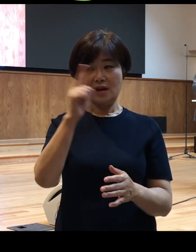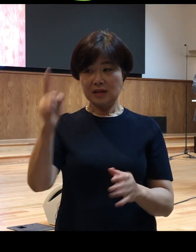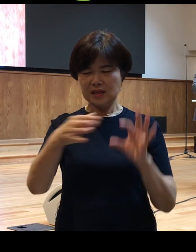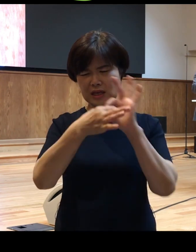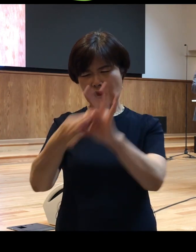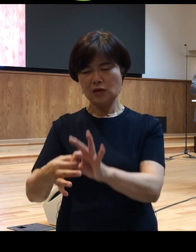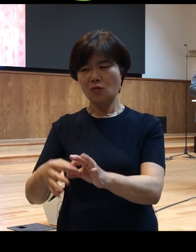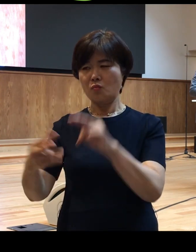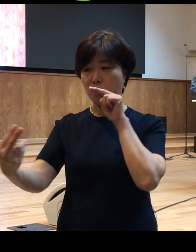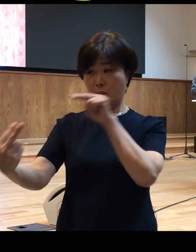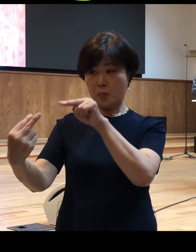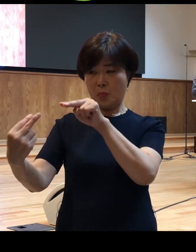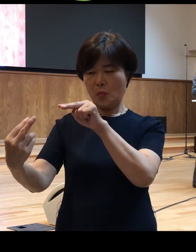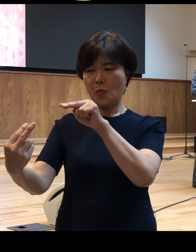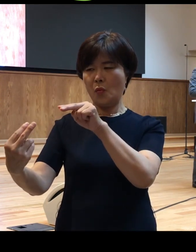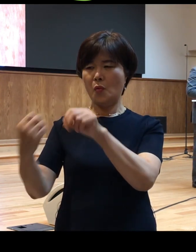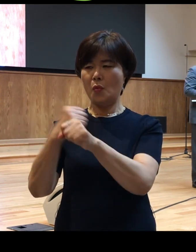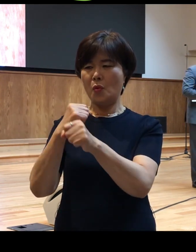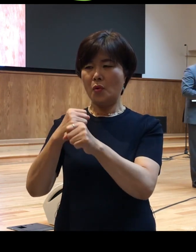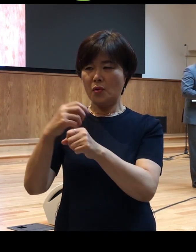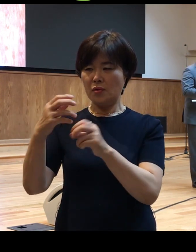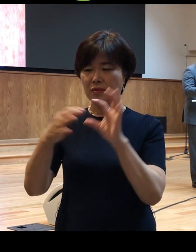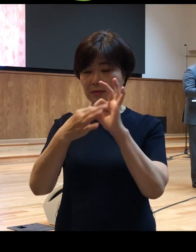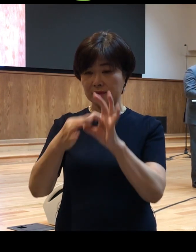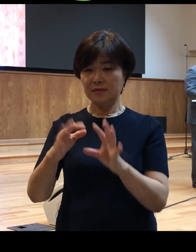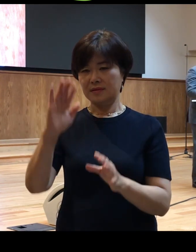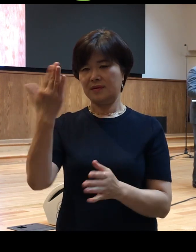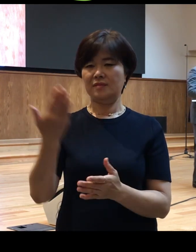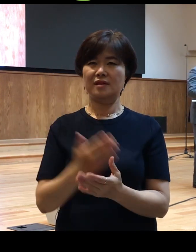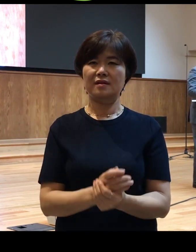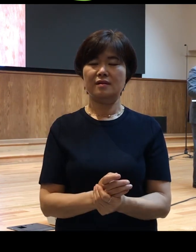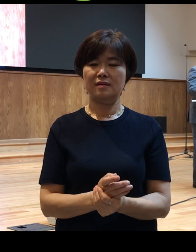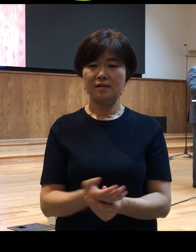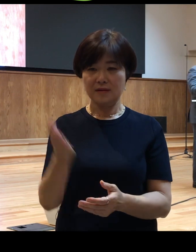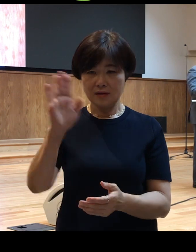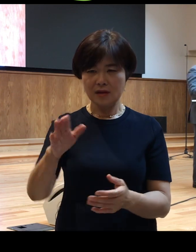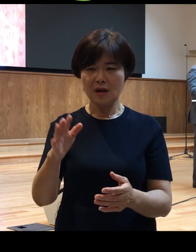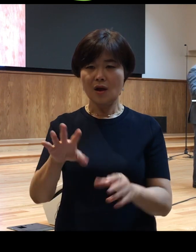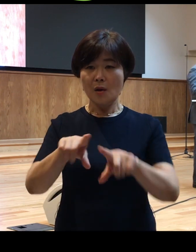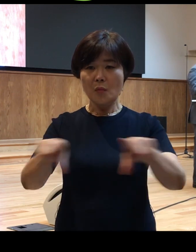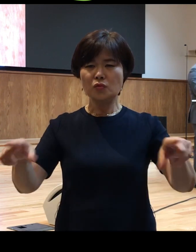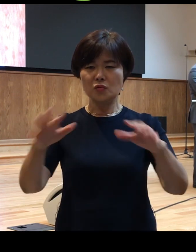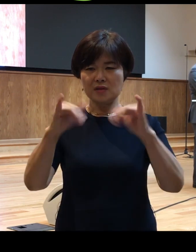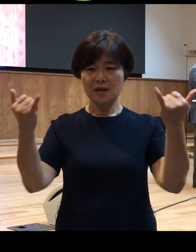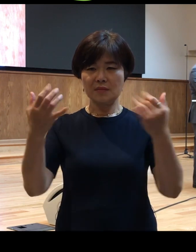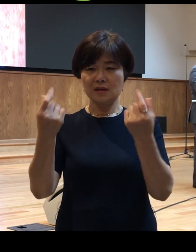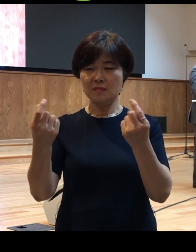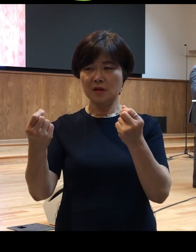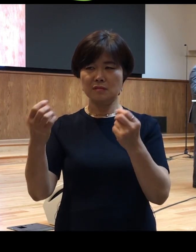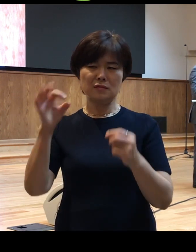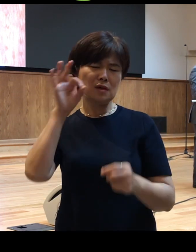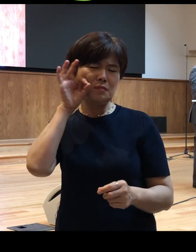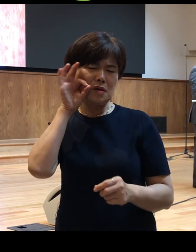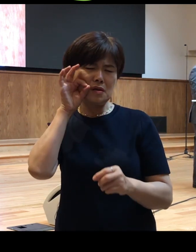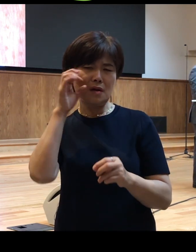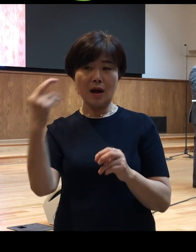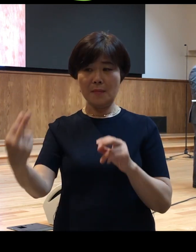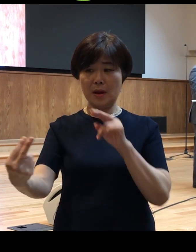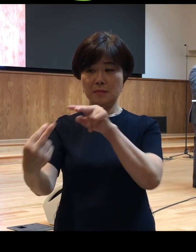집중해서 바라보았을 것입니다 그럼 그런데 보통 사람 같으면 민망해서 눈비를 피했을 텐데 이